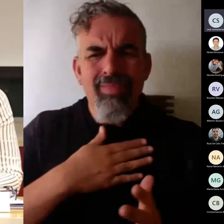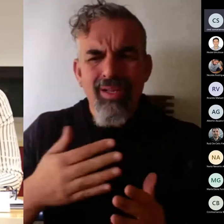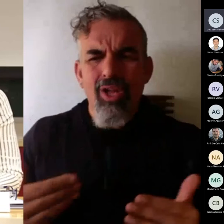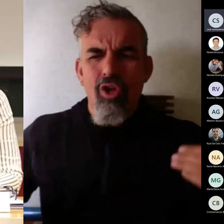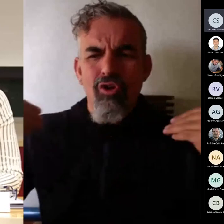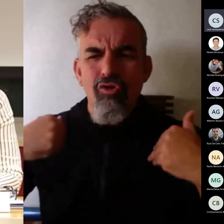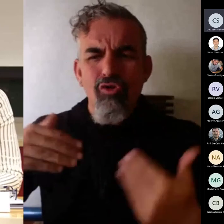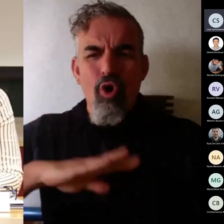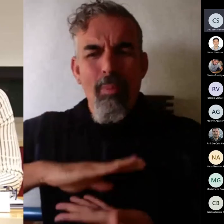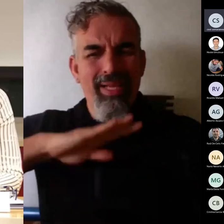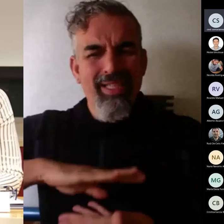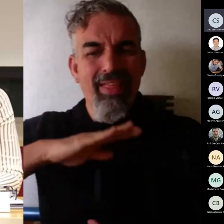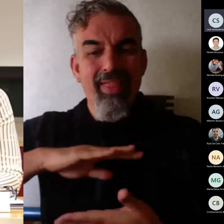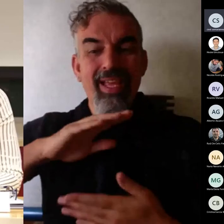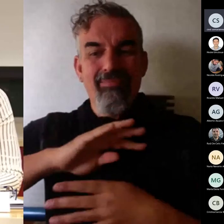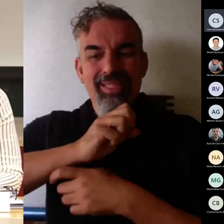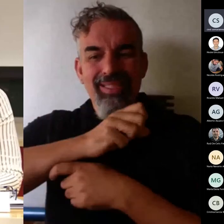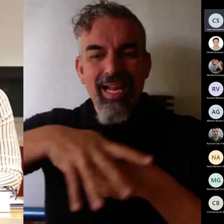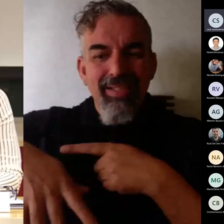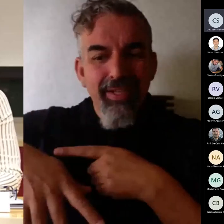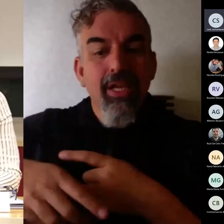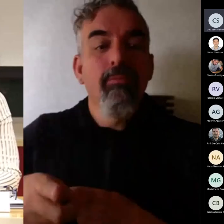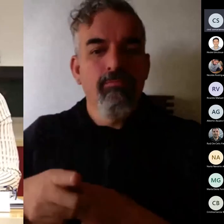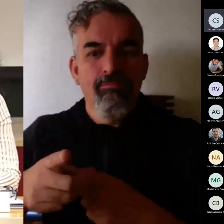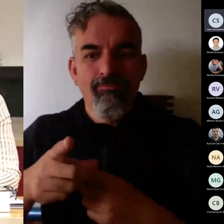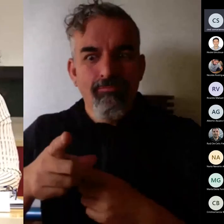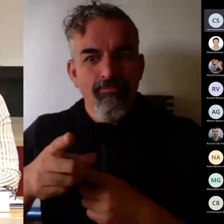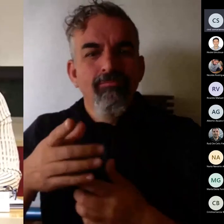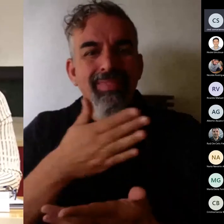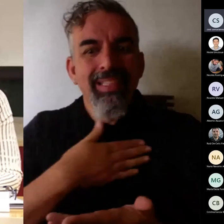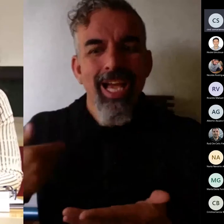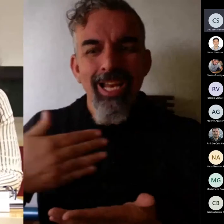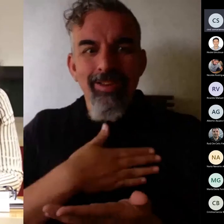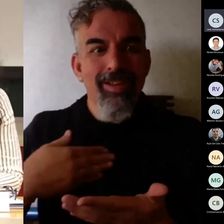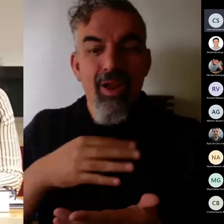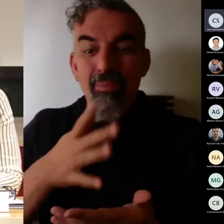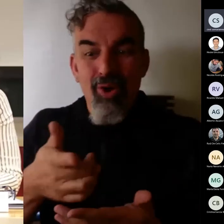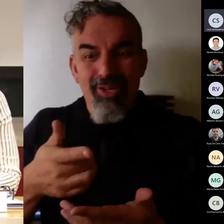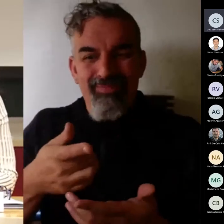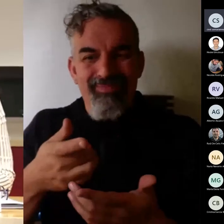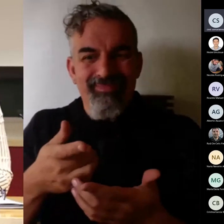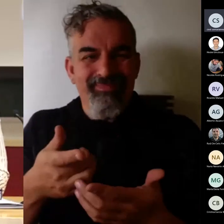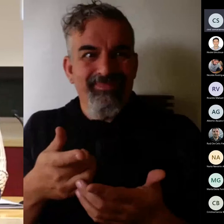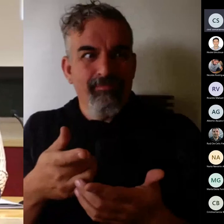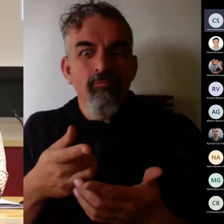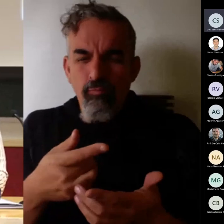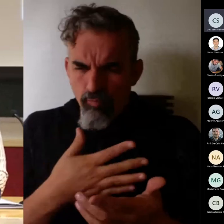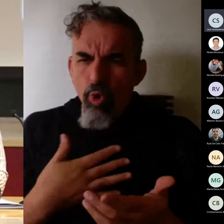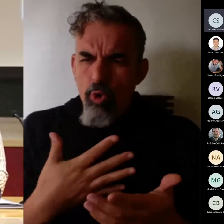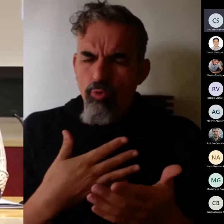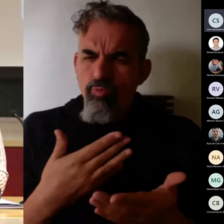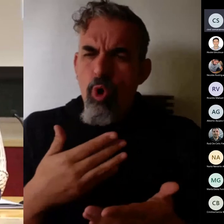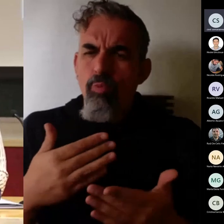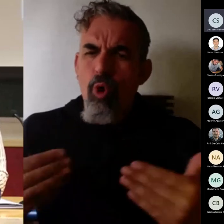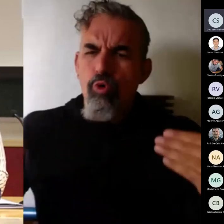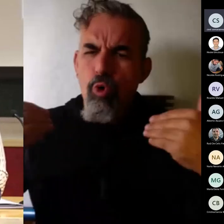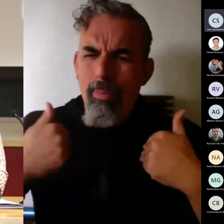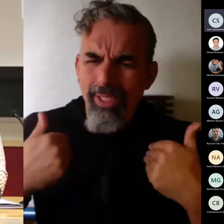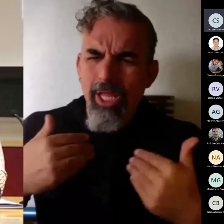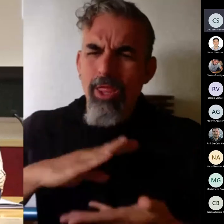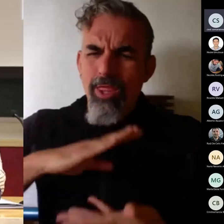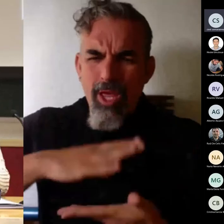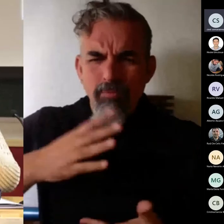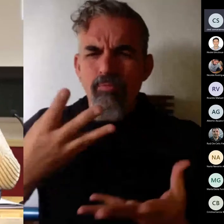transversales muy ambiciosos porque también teníamos poco conocimiento de cómo elaborar esas memorias al